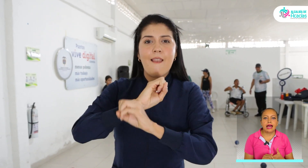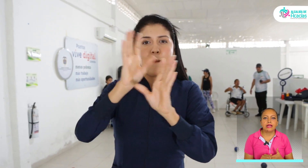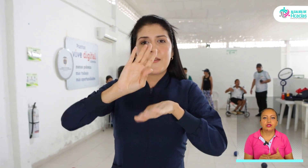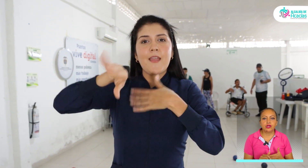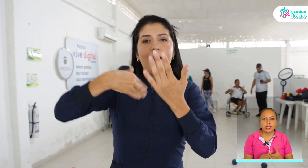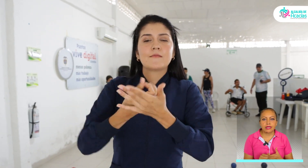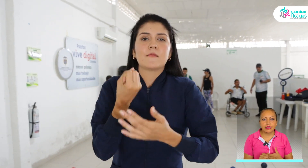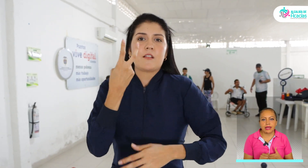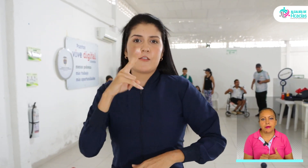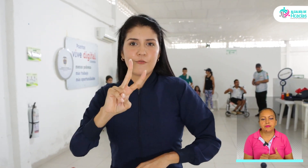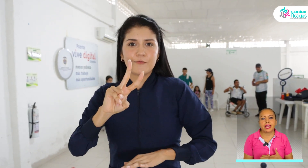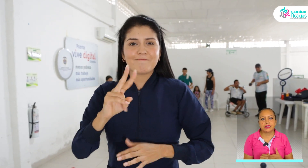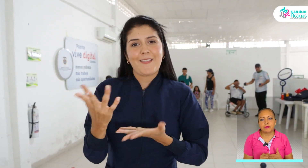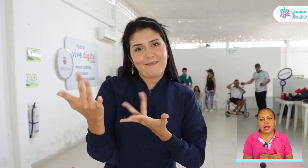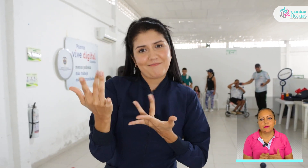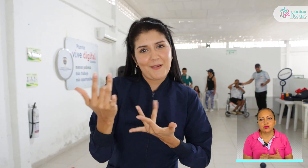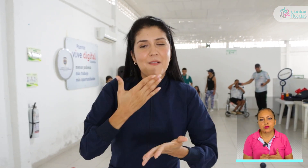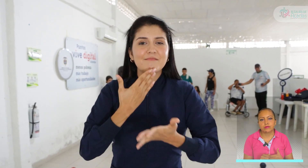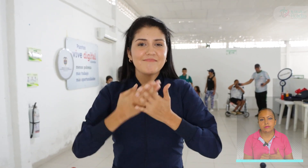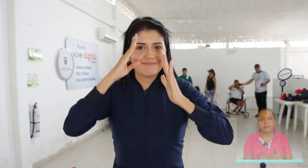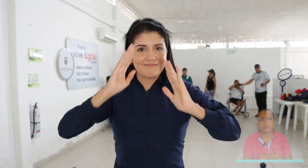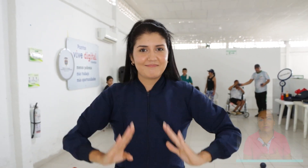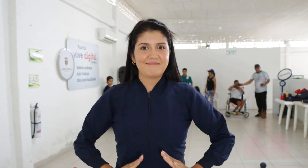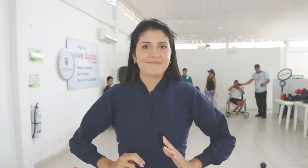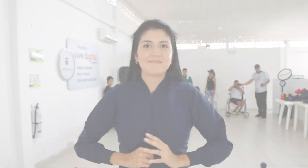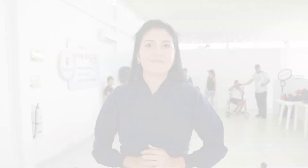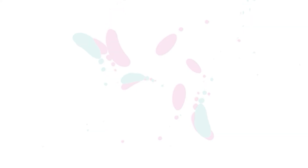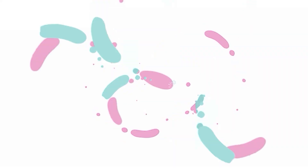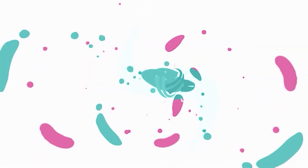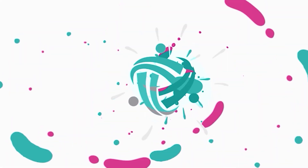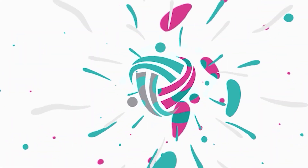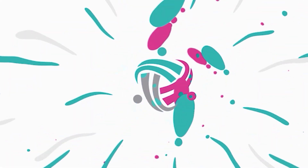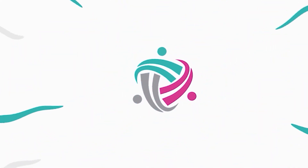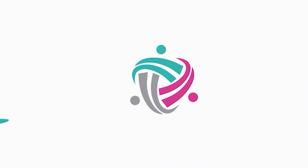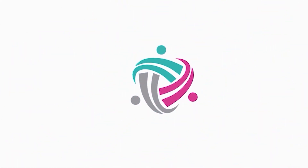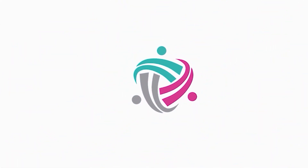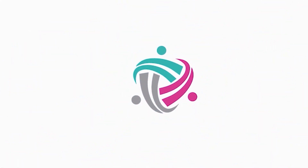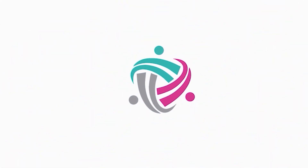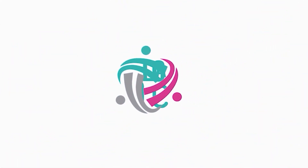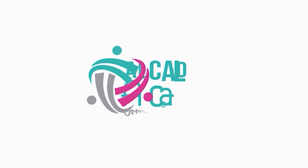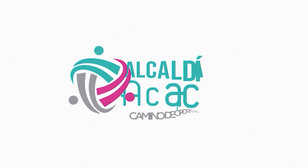a 12 del día. Te esperamos. Te esperamos.